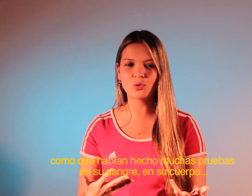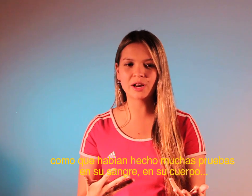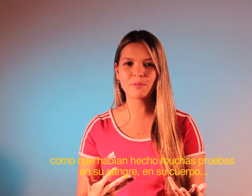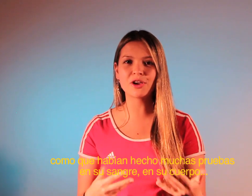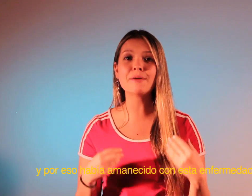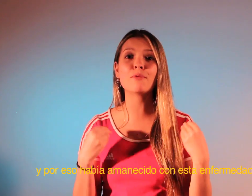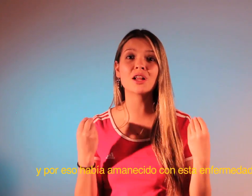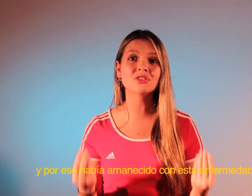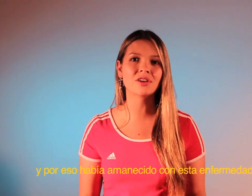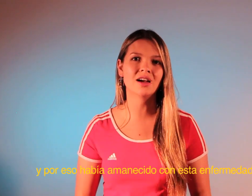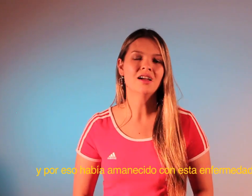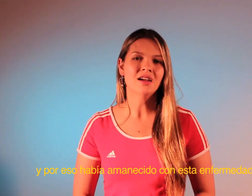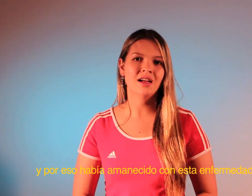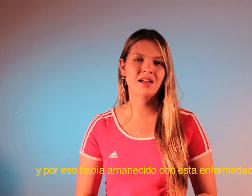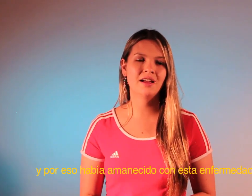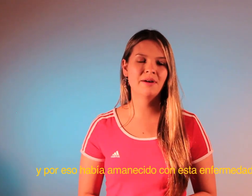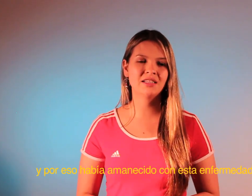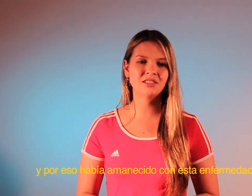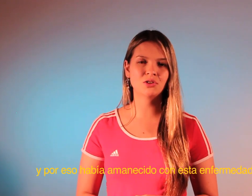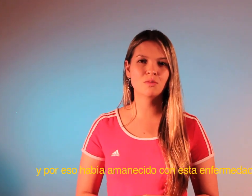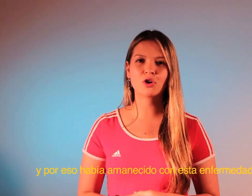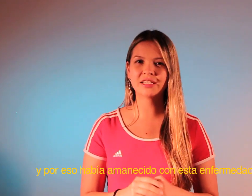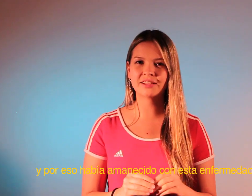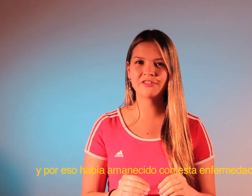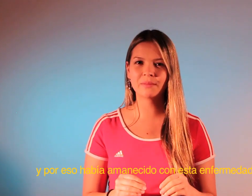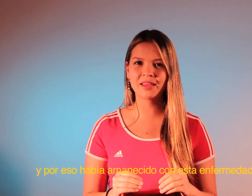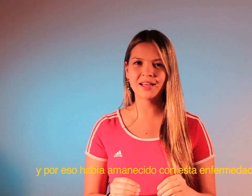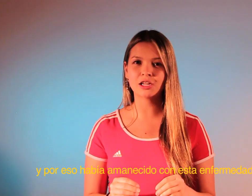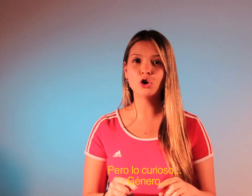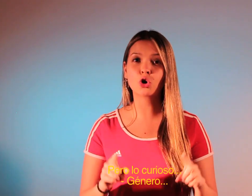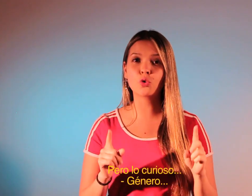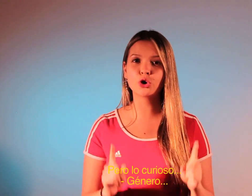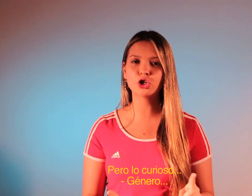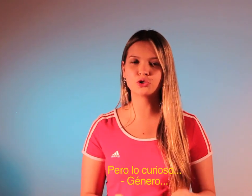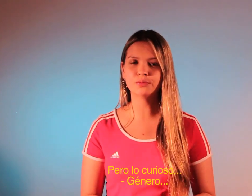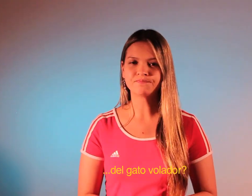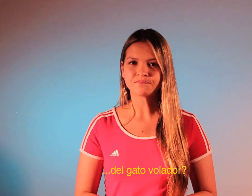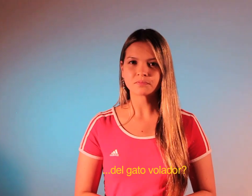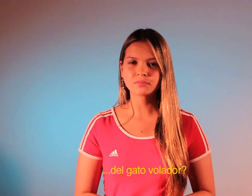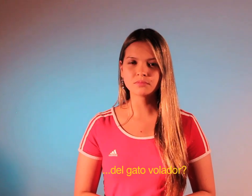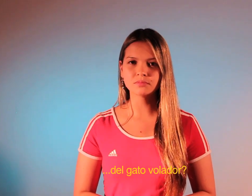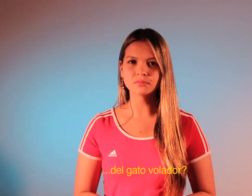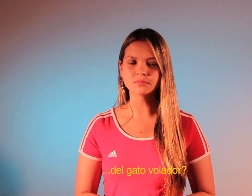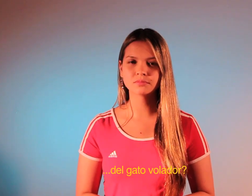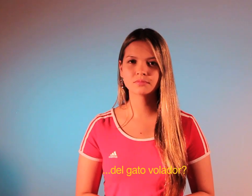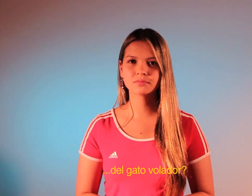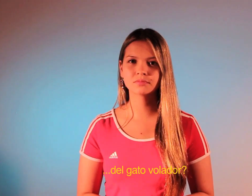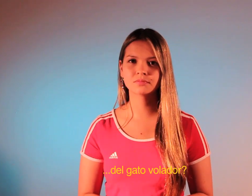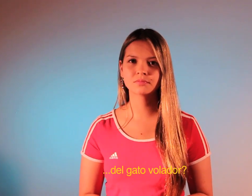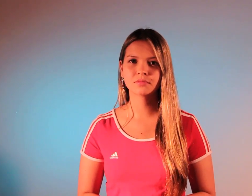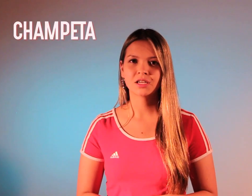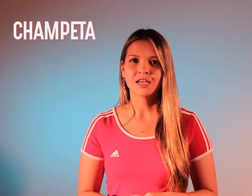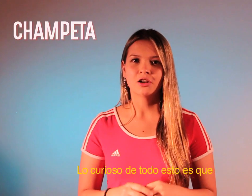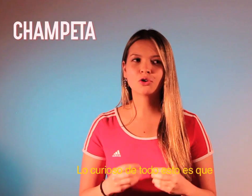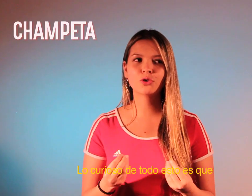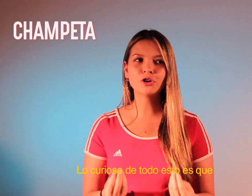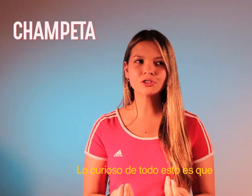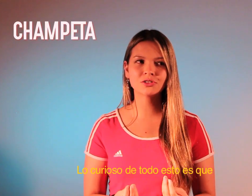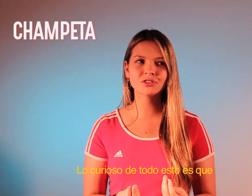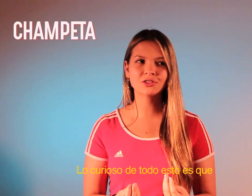cuerpo y por eso había amanecido como con esta enfermedad. ¿Generó un oso del gato volador? Lo curioso de